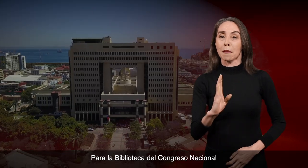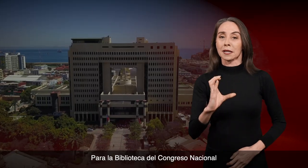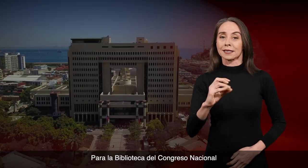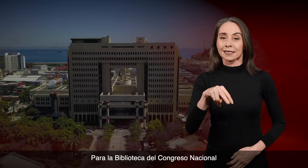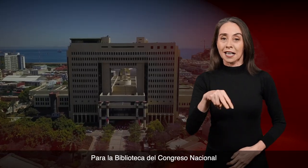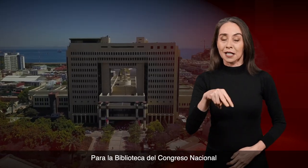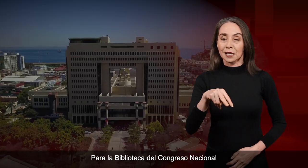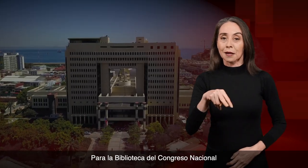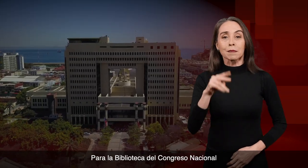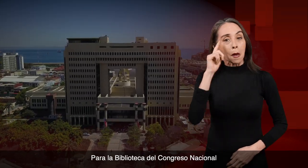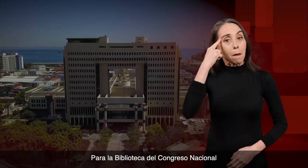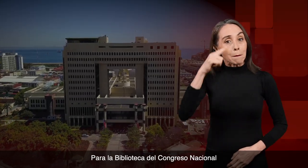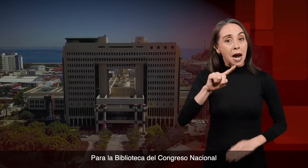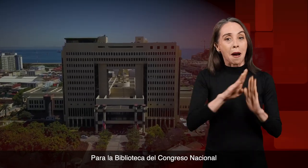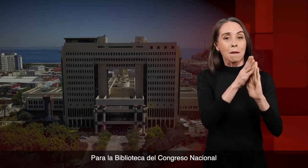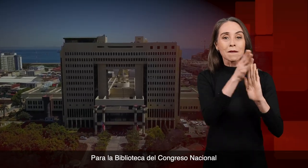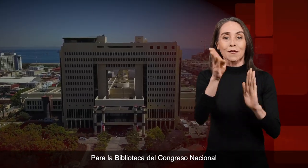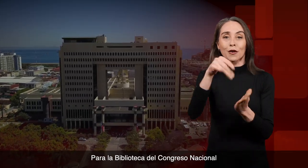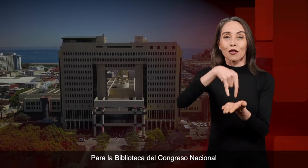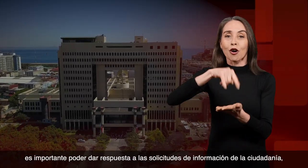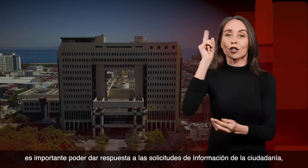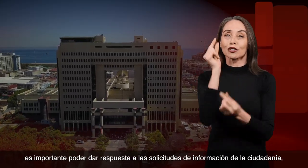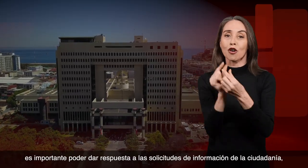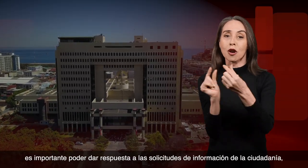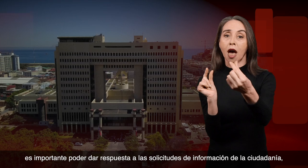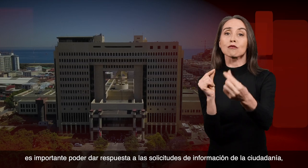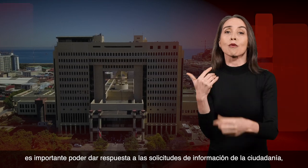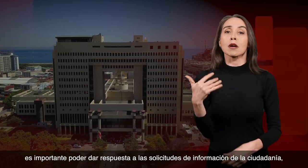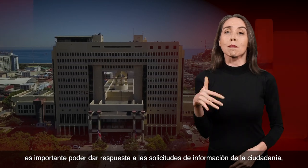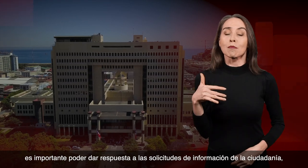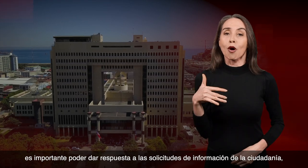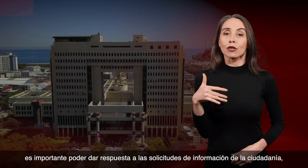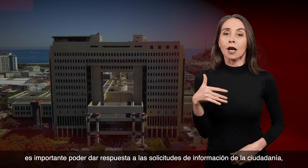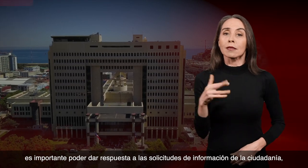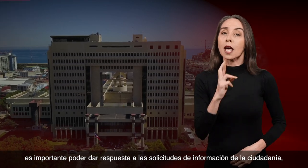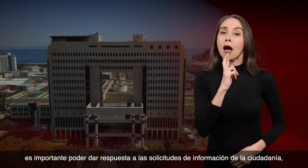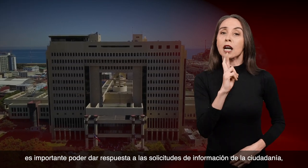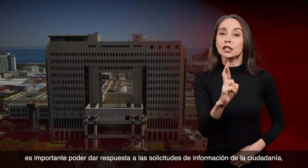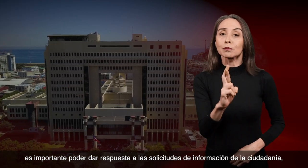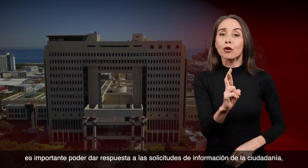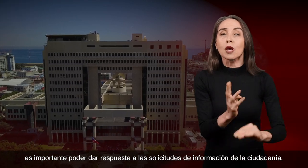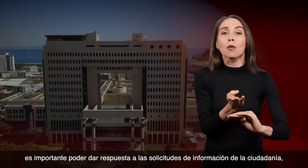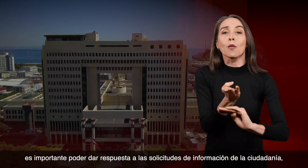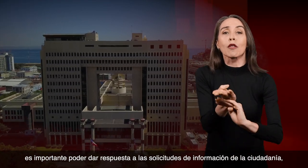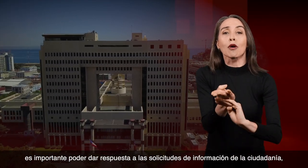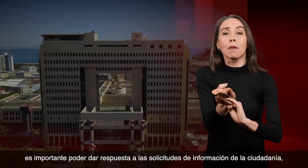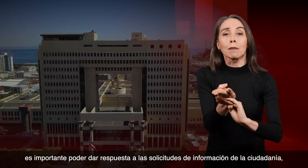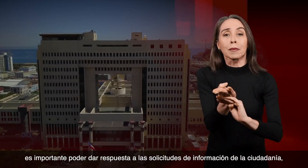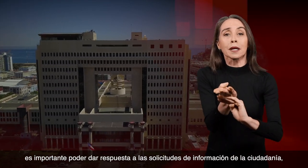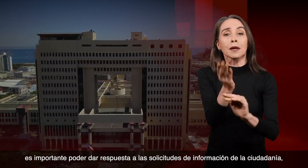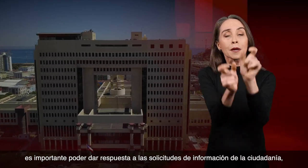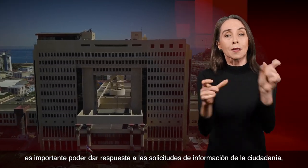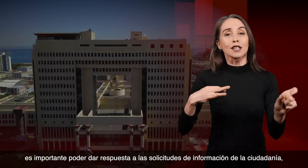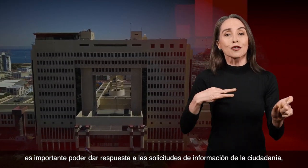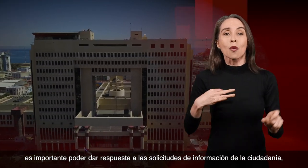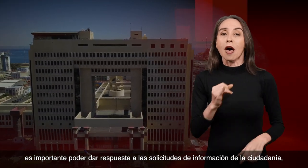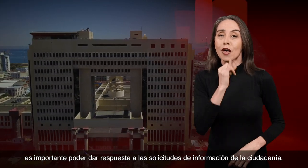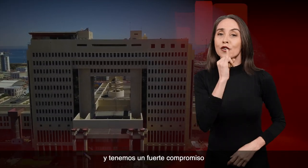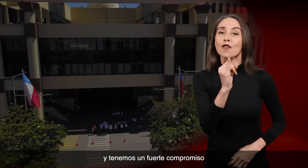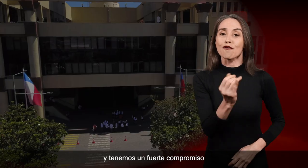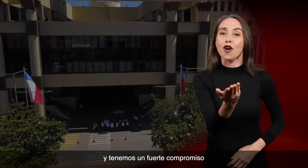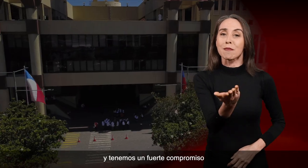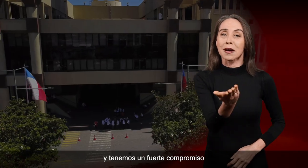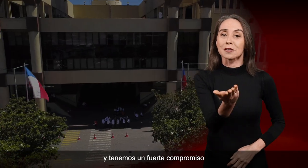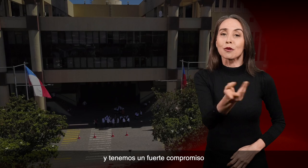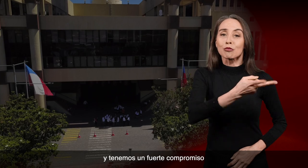Para la Biblioteca del Congreso Nacional es importante poder dar respuesta a las solicitudes de información de la ciudadanía.